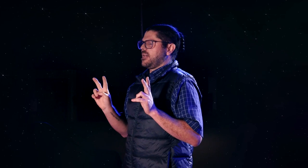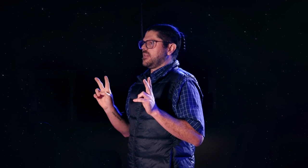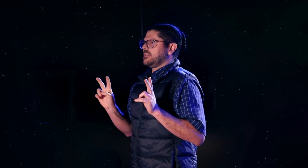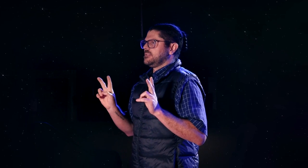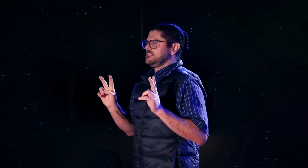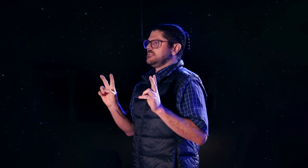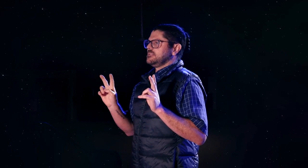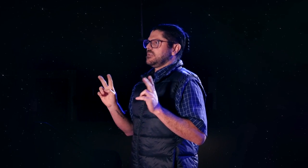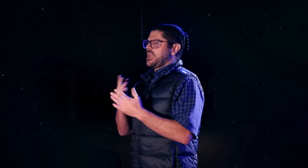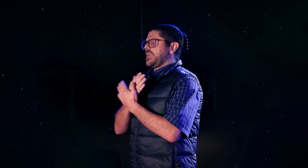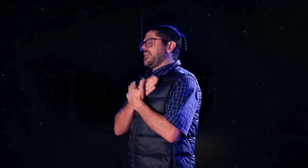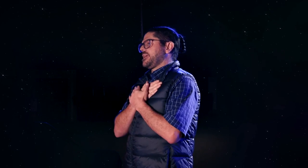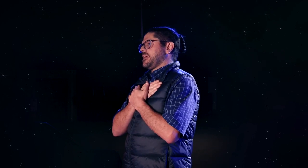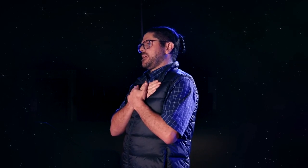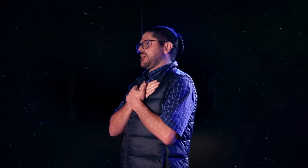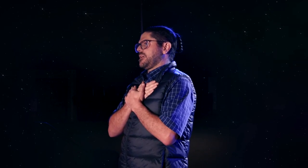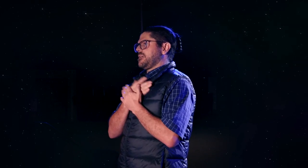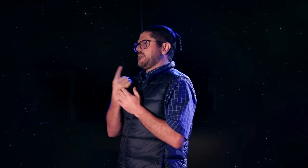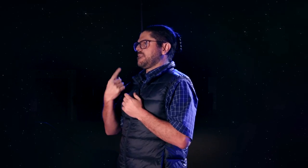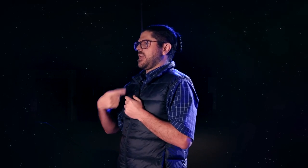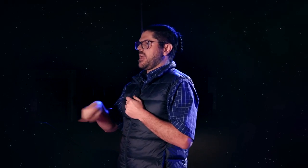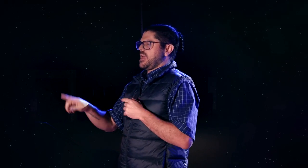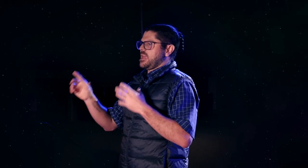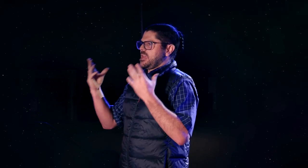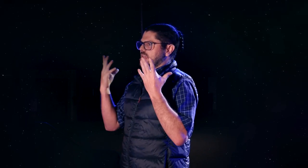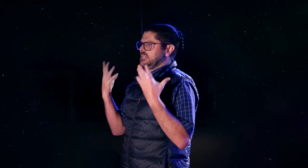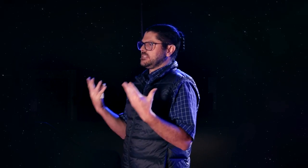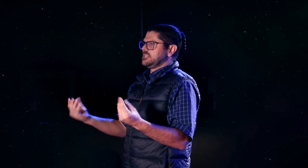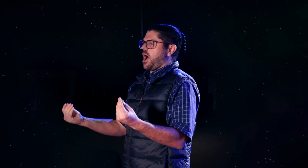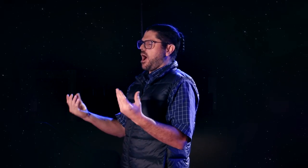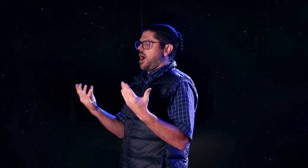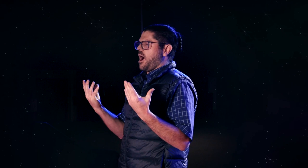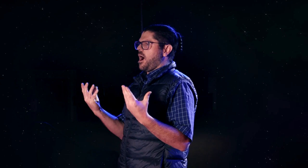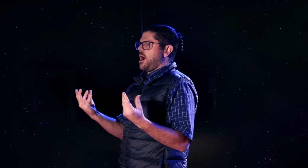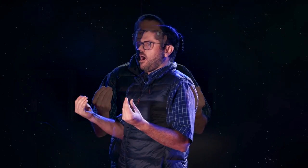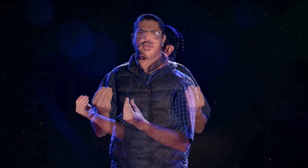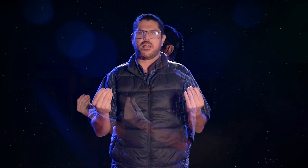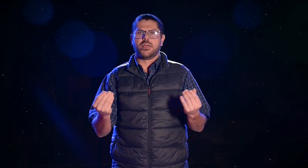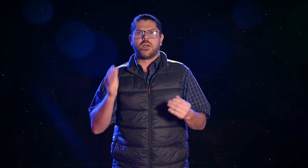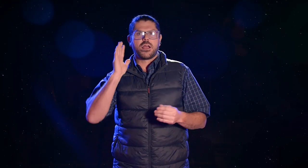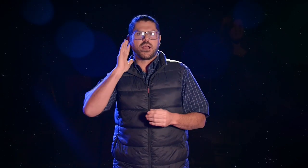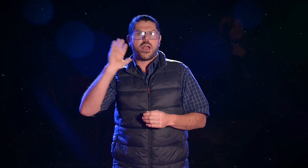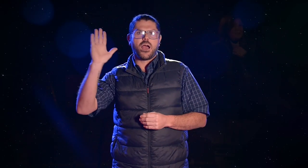vond. In liefensang,